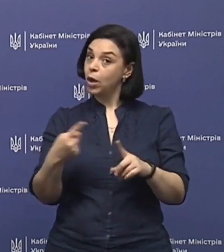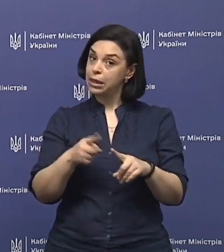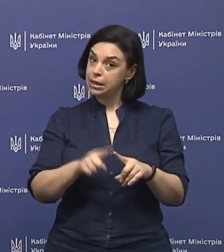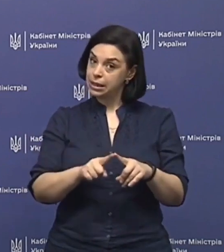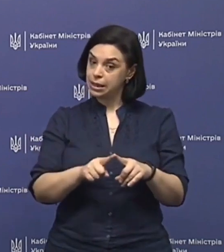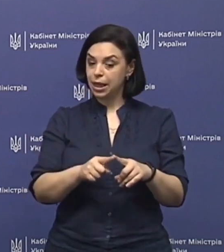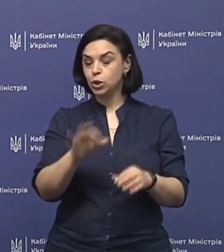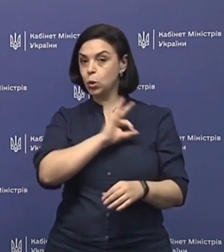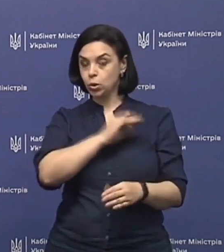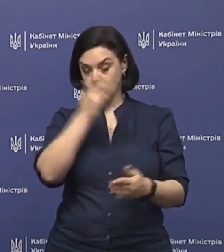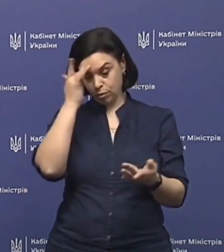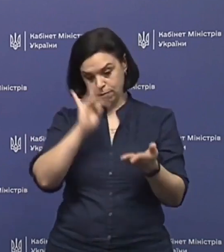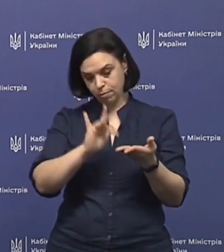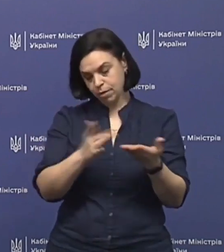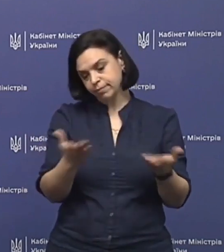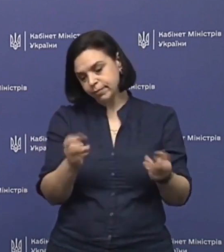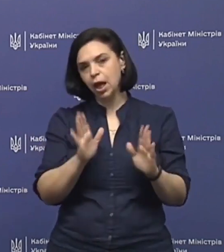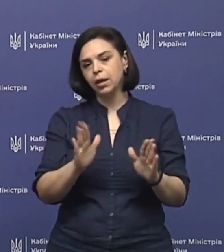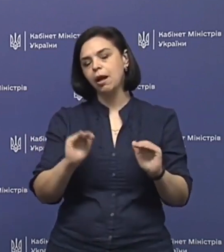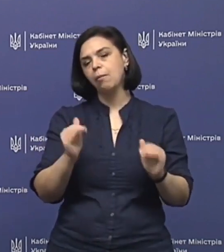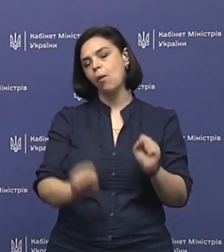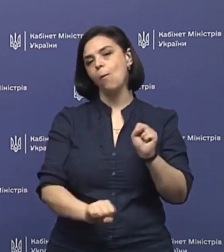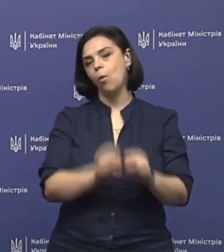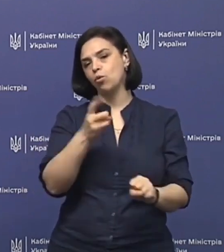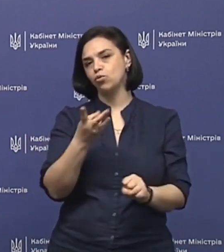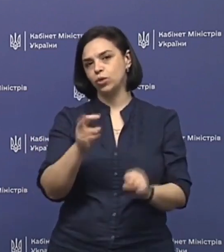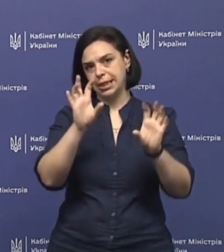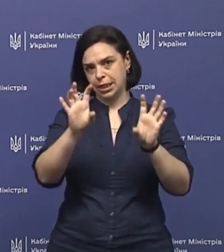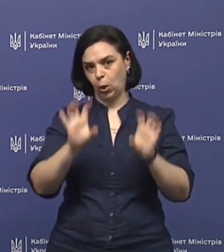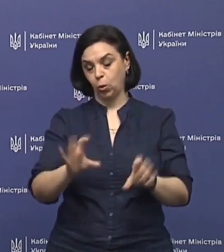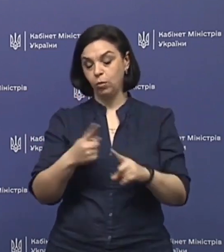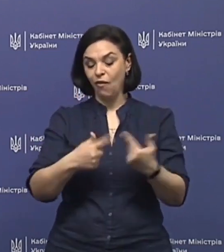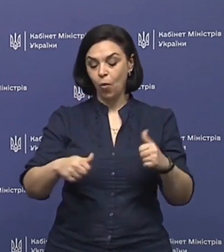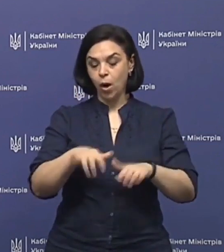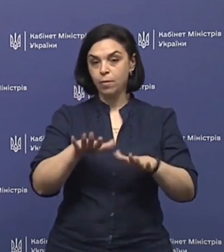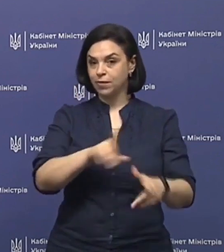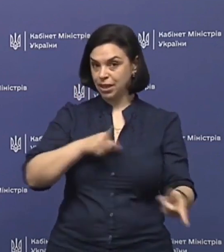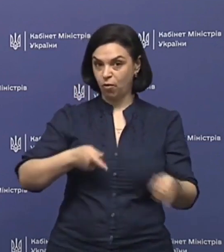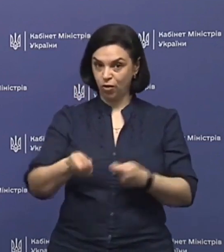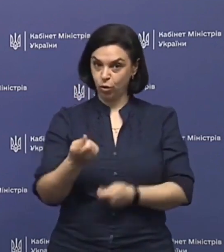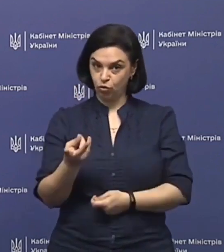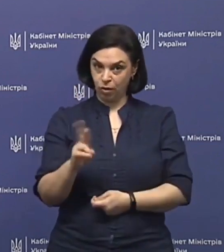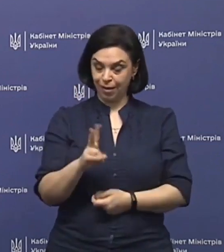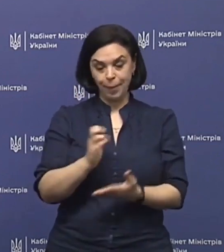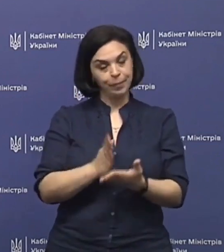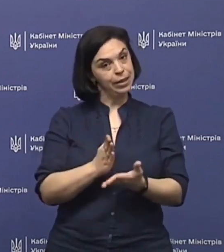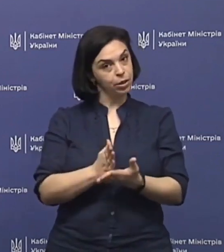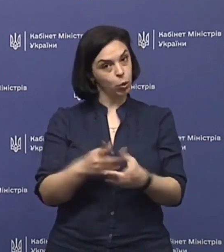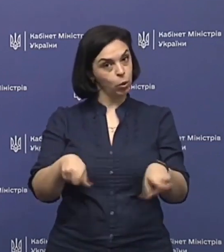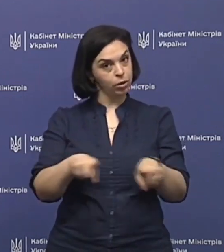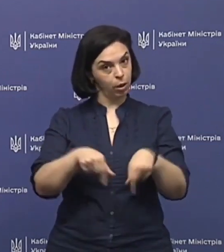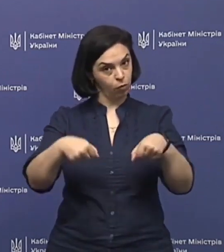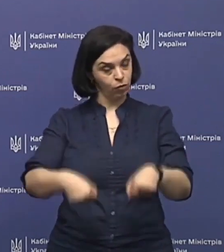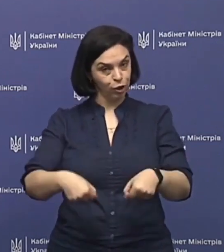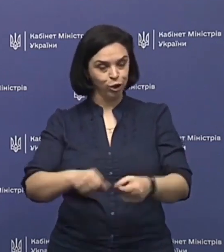сертична точка зговору, як мінімум порушення закону, бо в органі місцевого самоврядування не існує таких